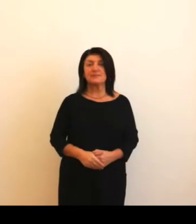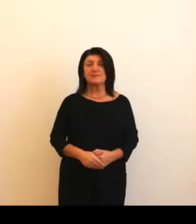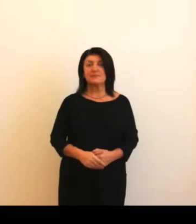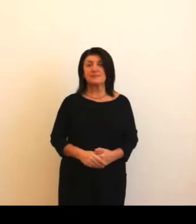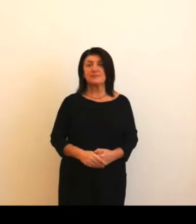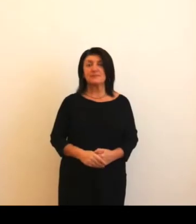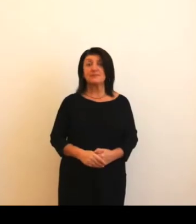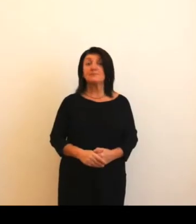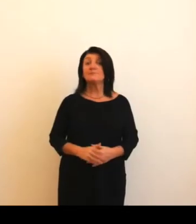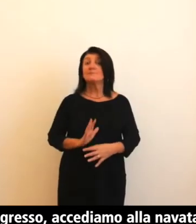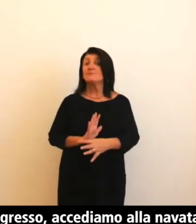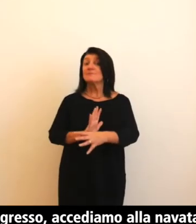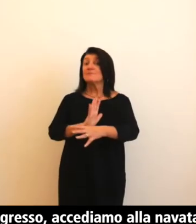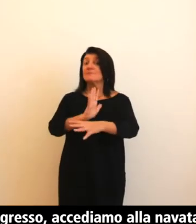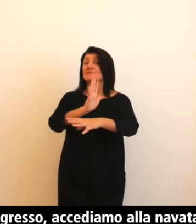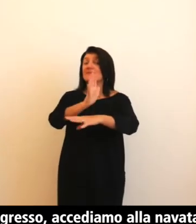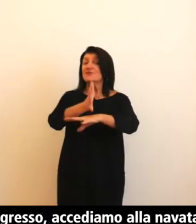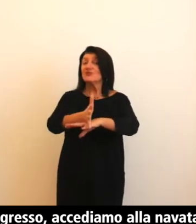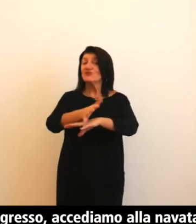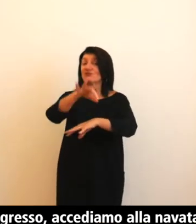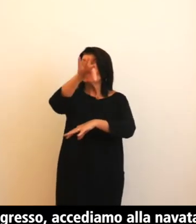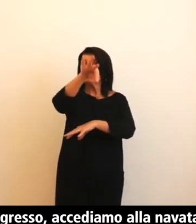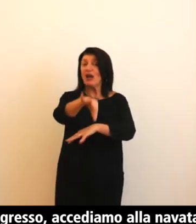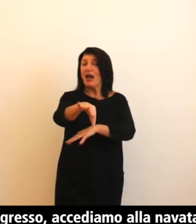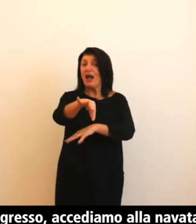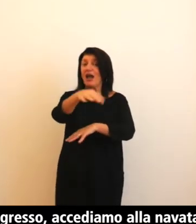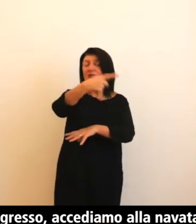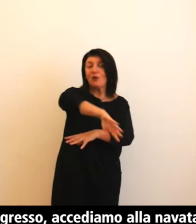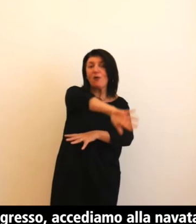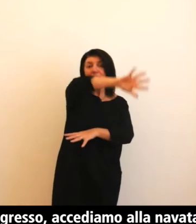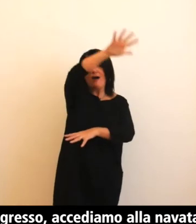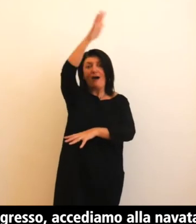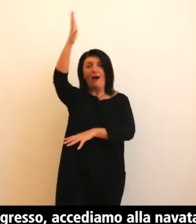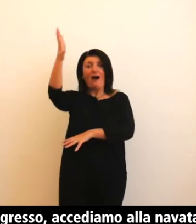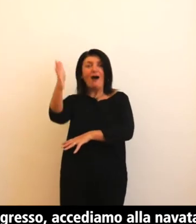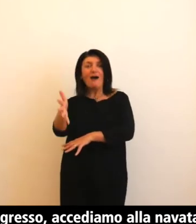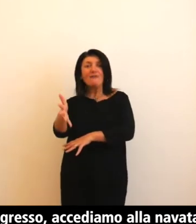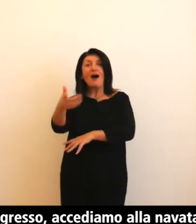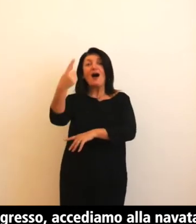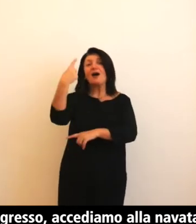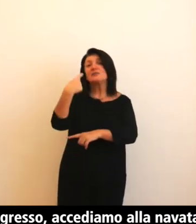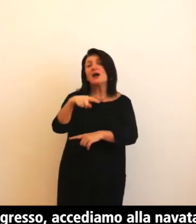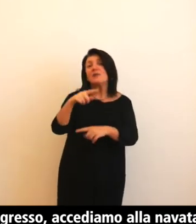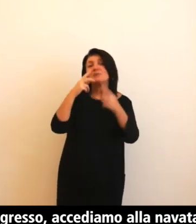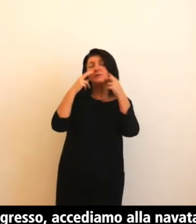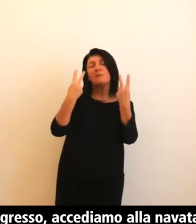Superato l'ingresso accediamo alla navata centrale della quale si possono ammirare i